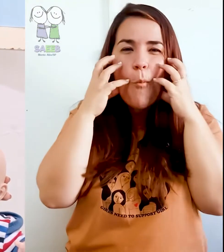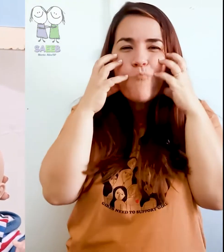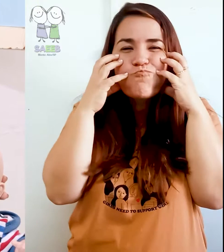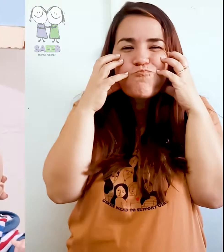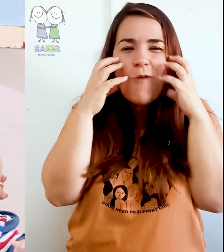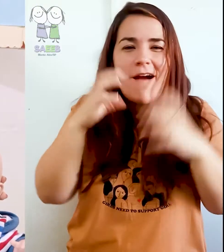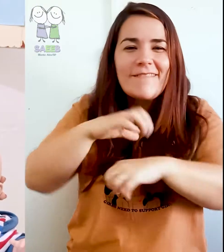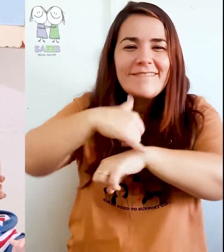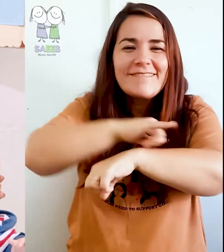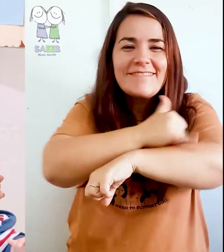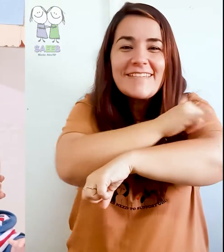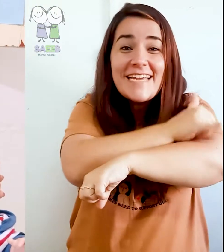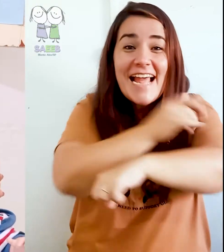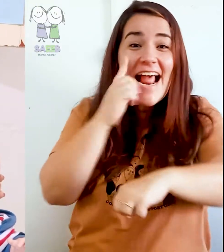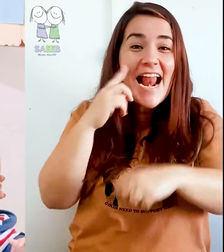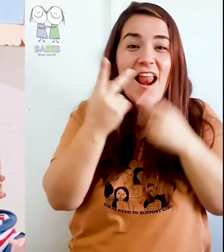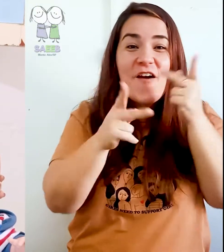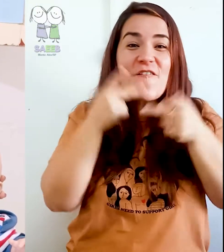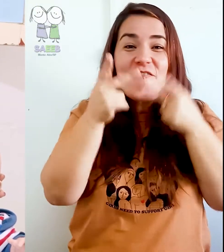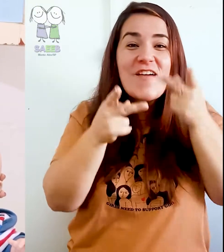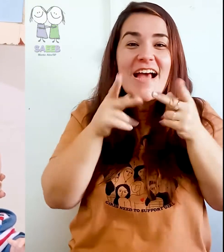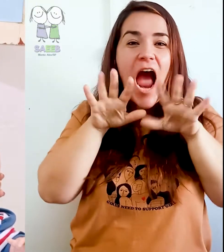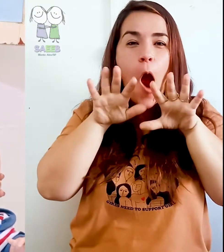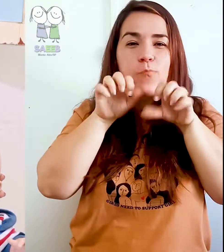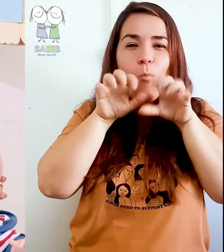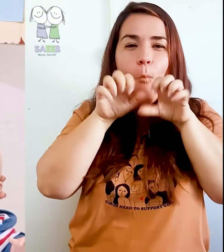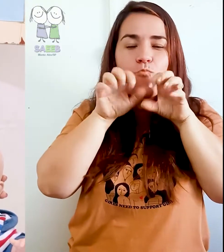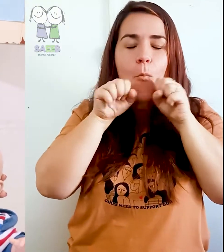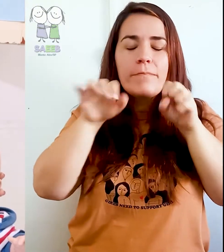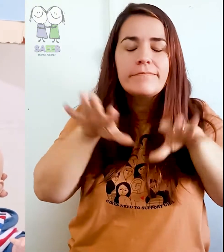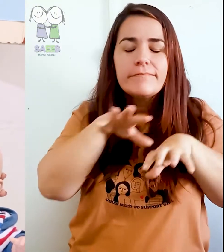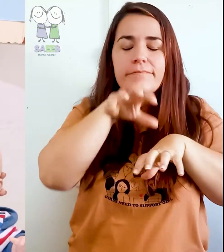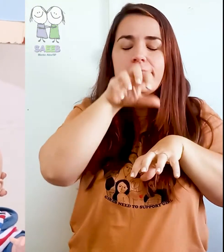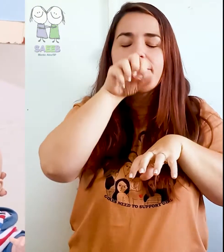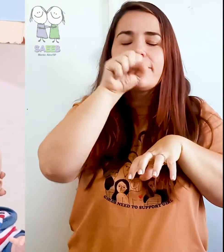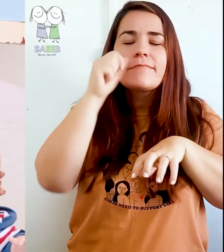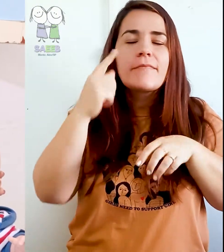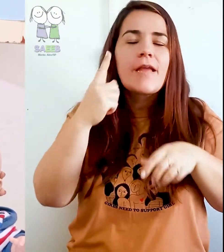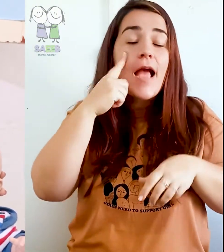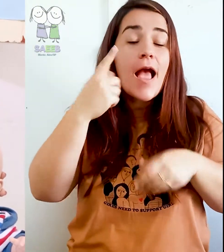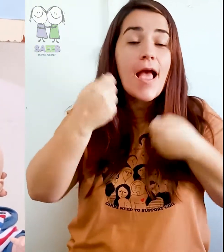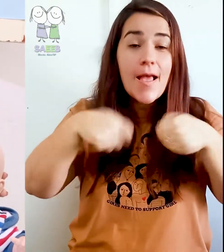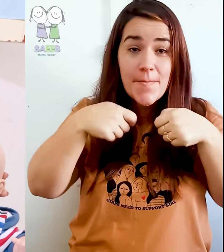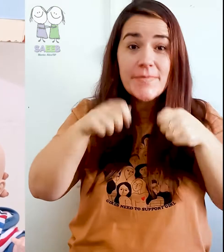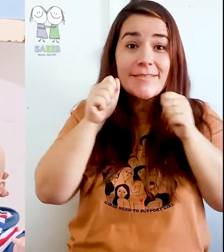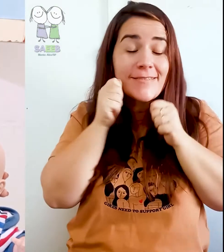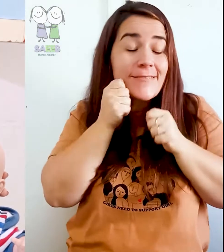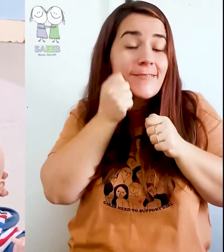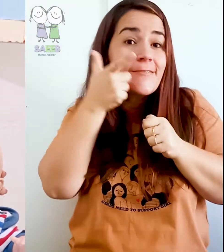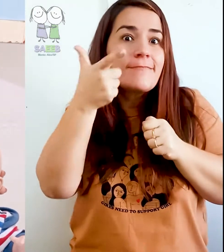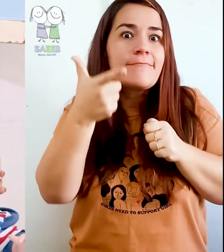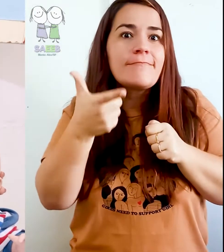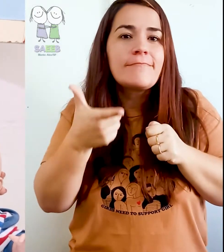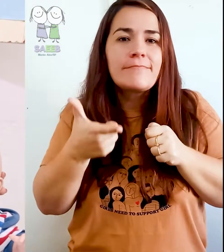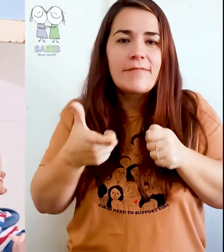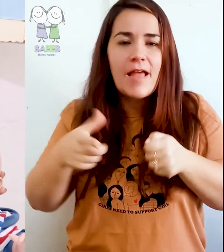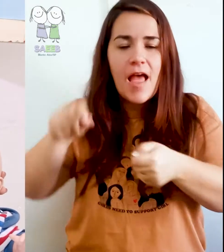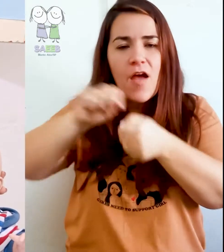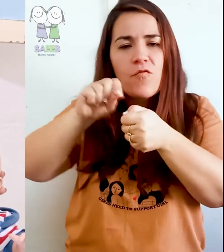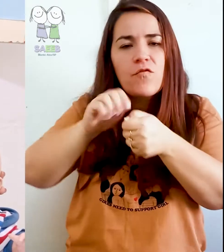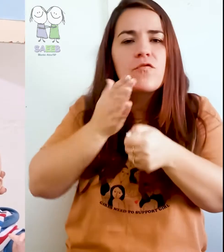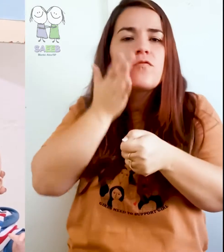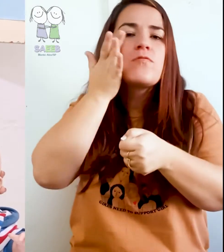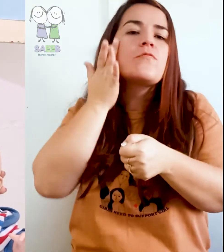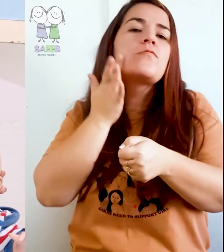ela vai deixando esse músculo mais forte conforme ela vai falando, mastigando, respirando. Então, a gente precisa acordar ela também. Na